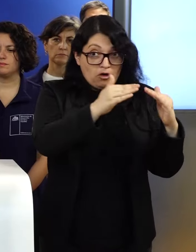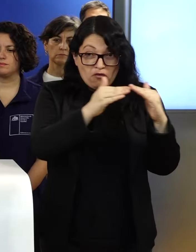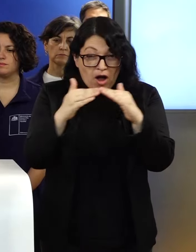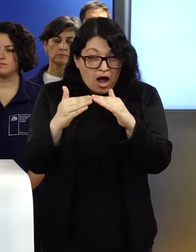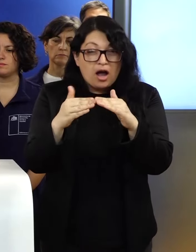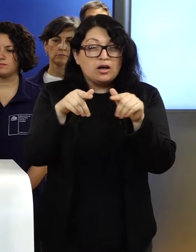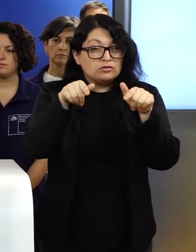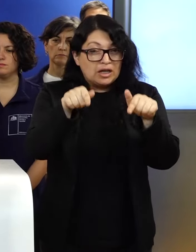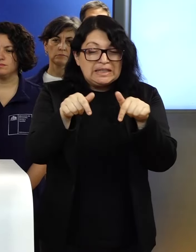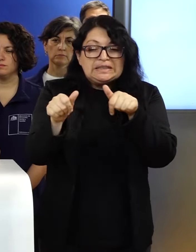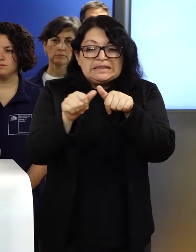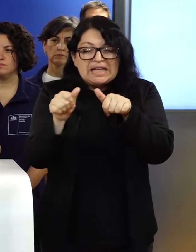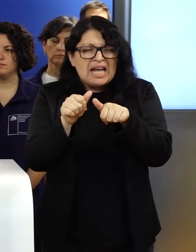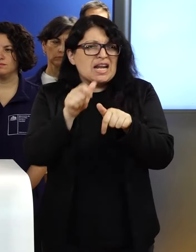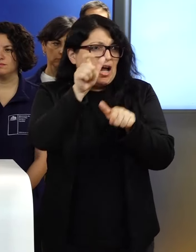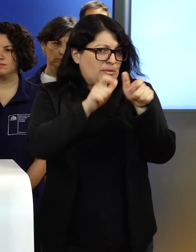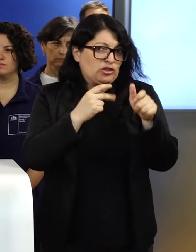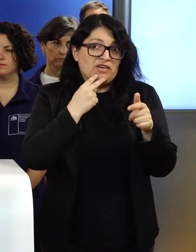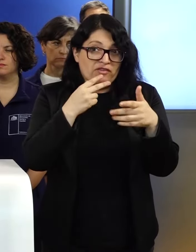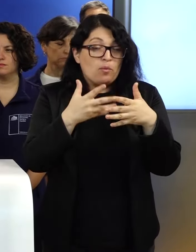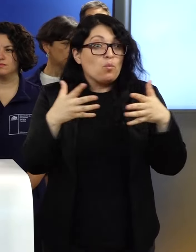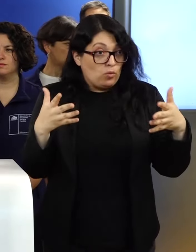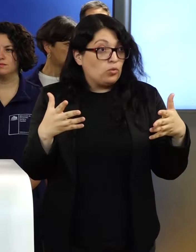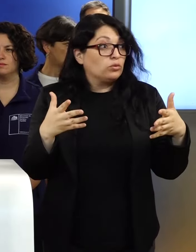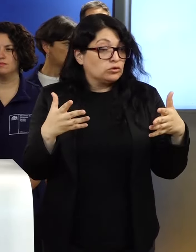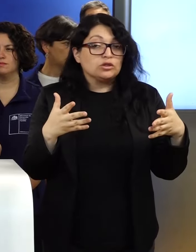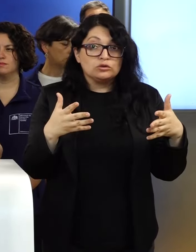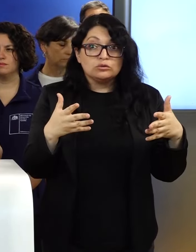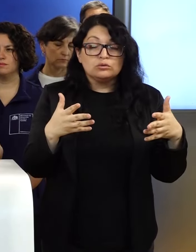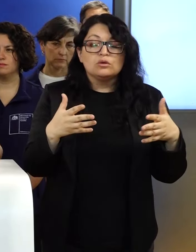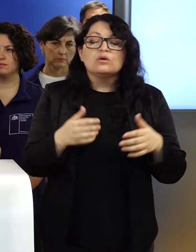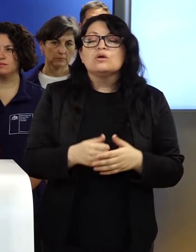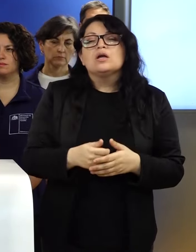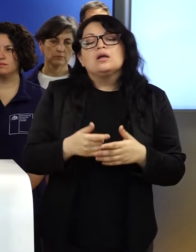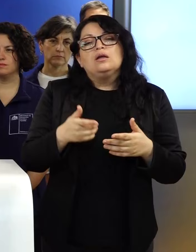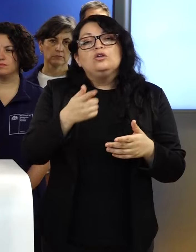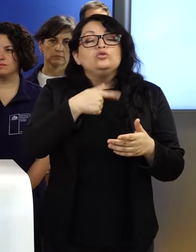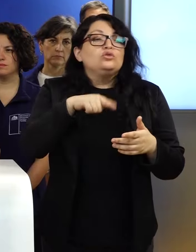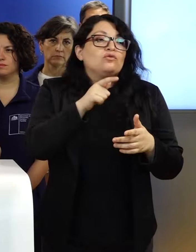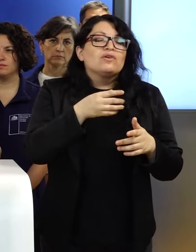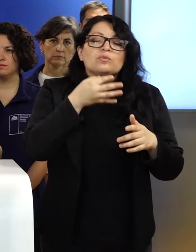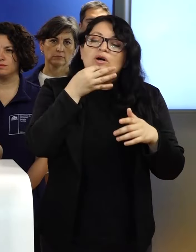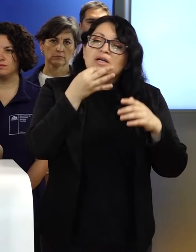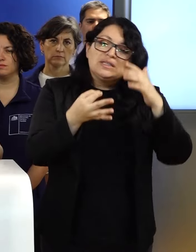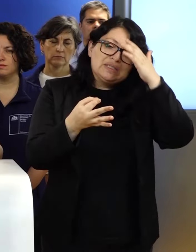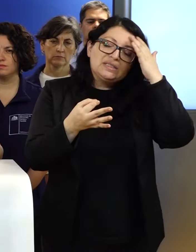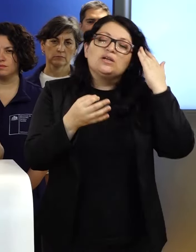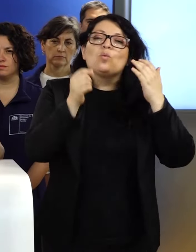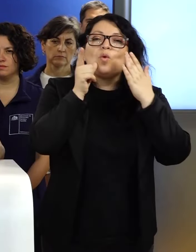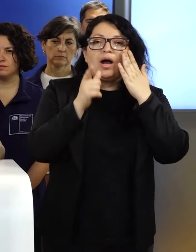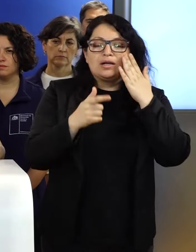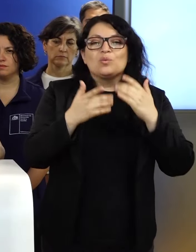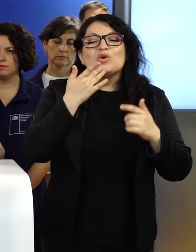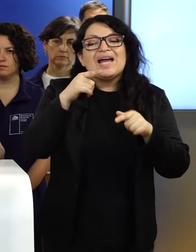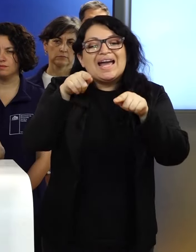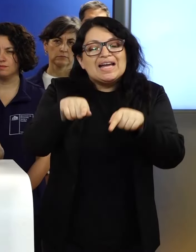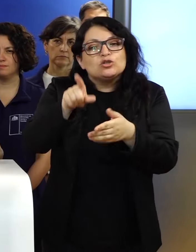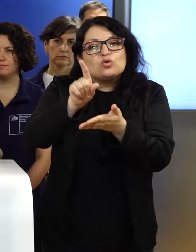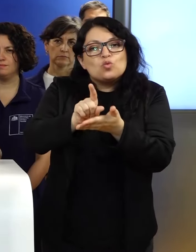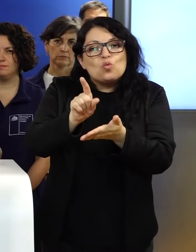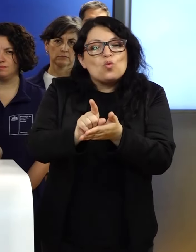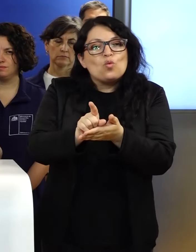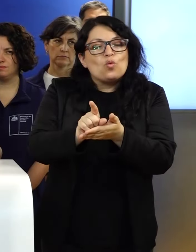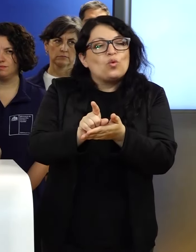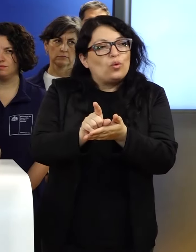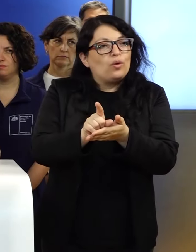presencia de personas, de sectores habitacionales, que vamos a mencionar, porque en esas zonas es donde va a estar